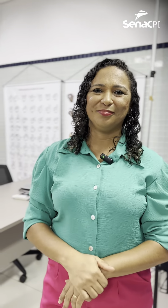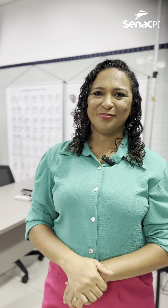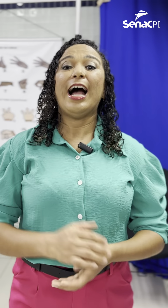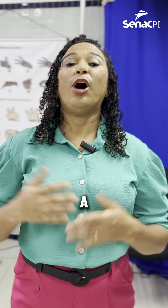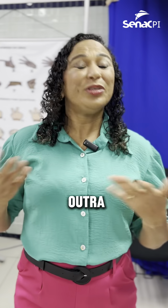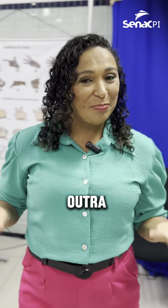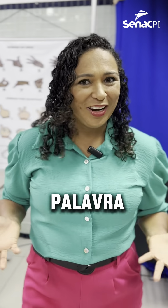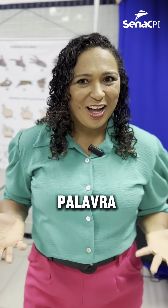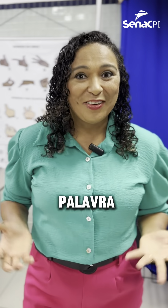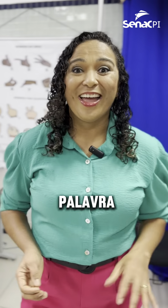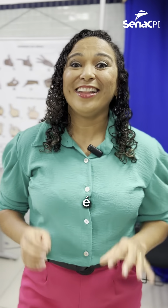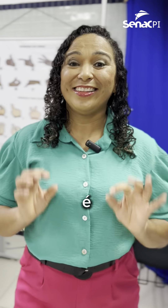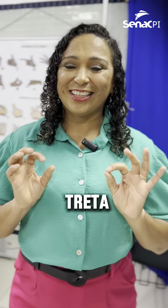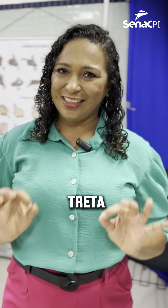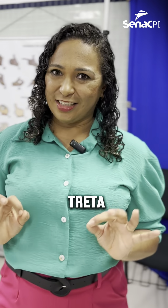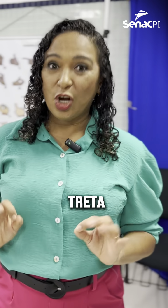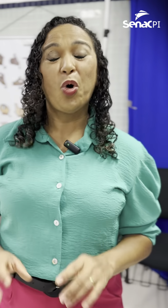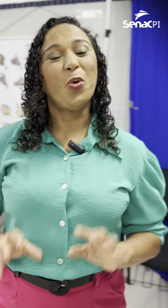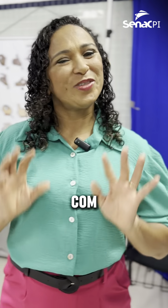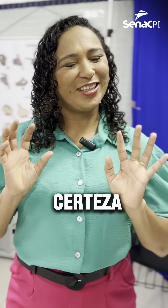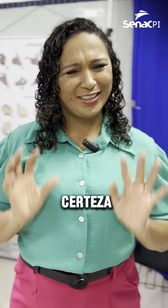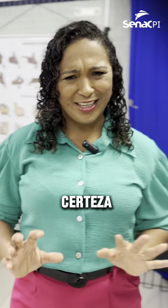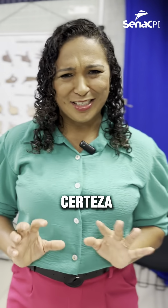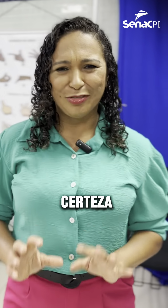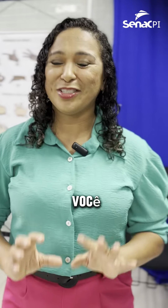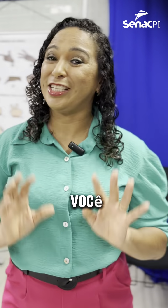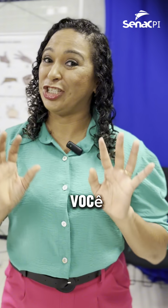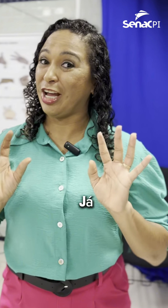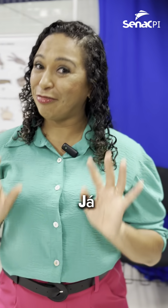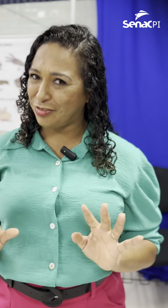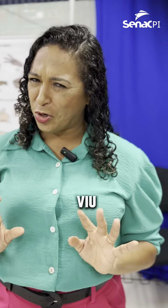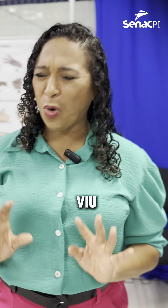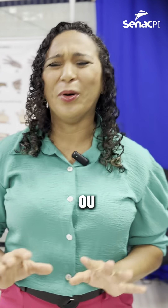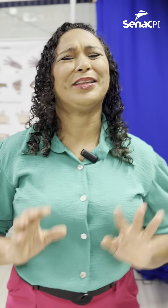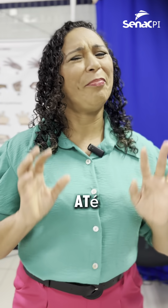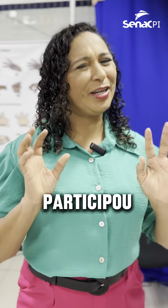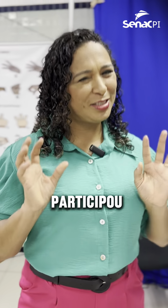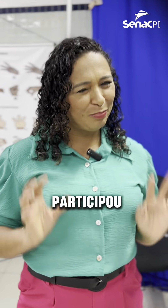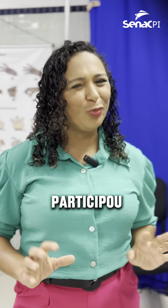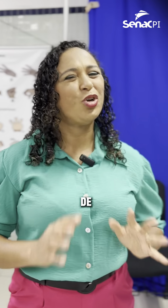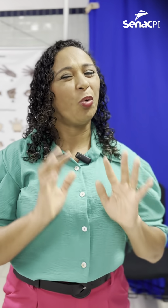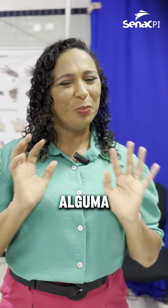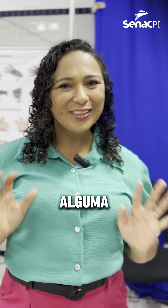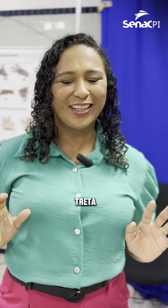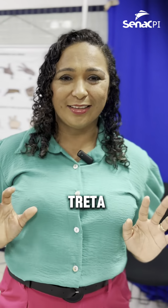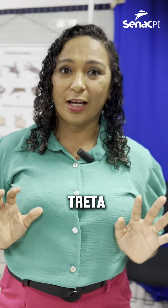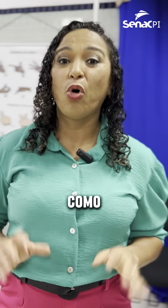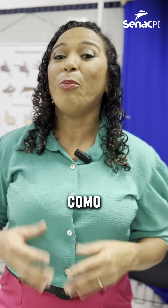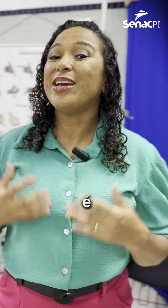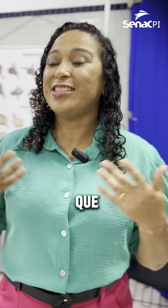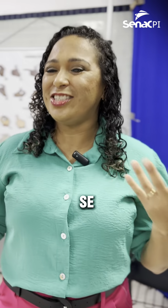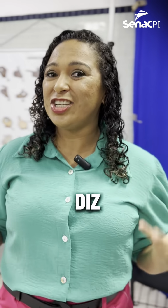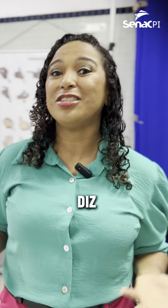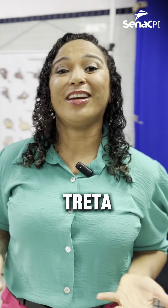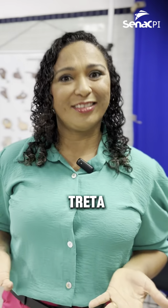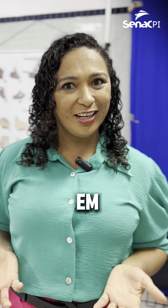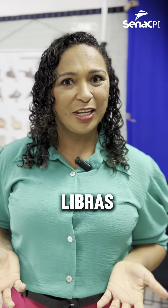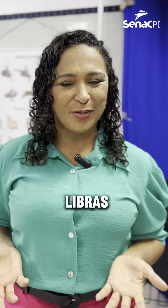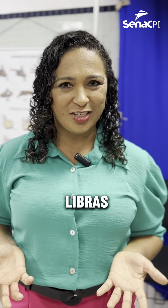A outra palavra é treta. Com certeza você já viu ou até participou de alguma treta. Como é que se diz treta em libras,